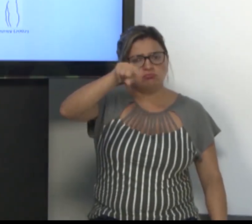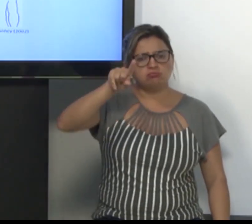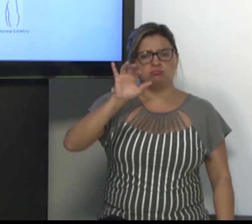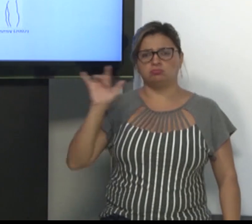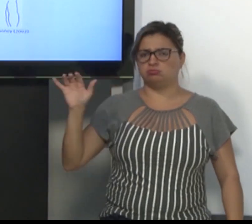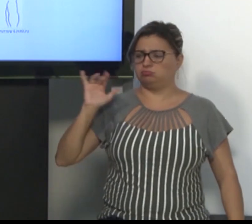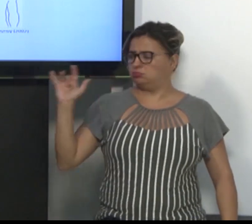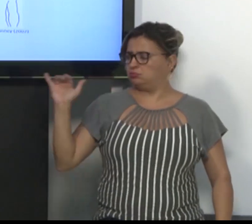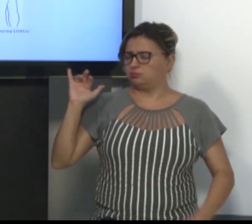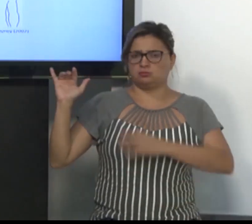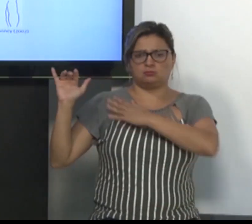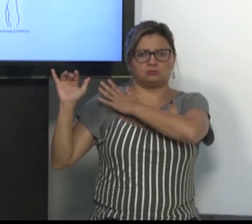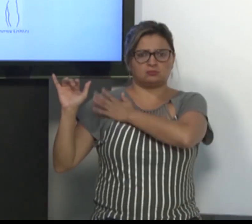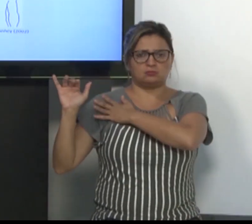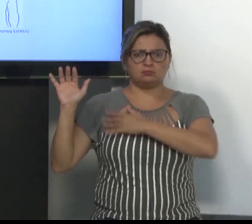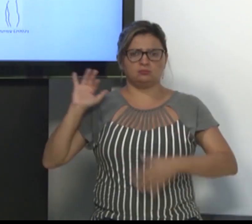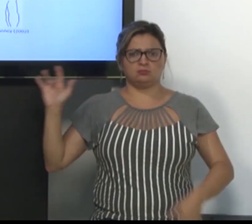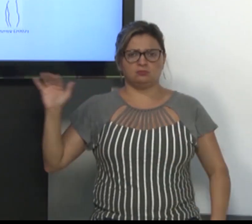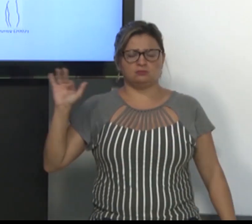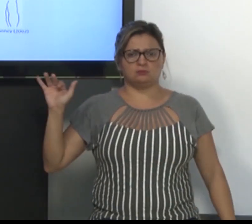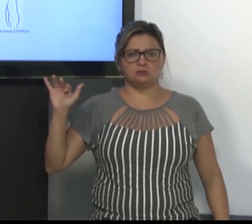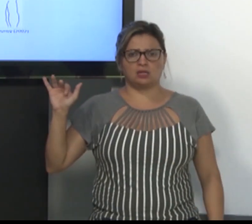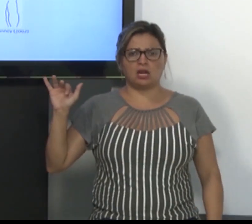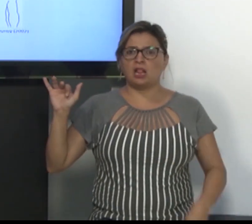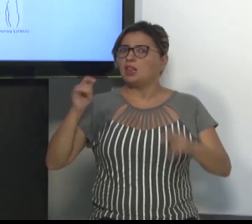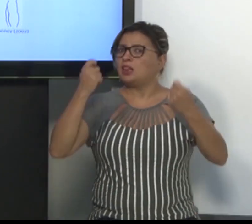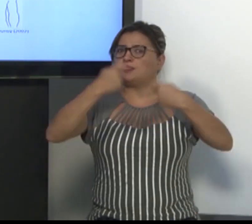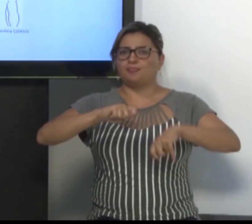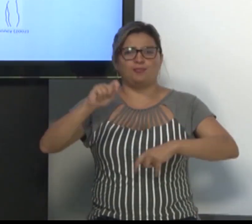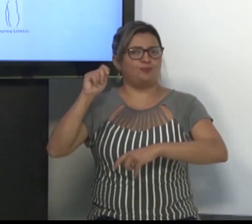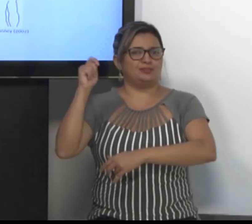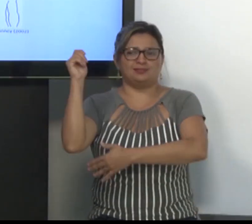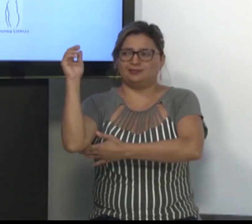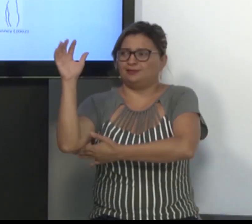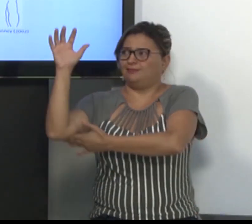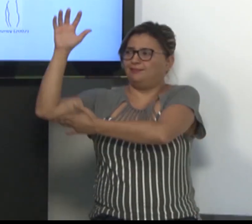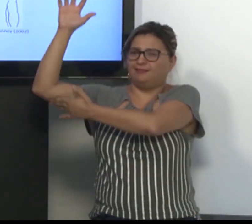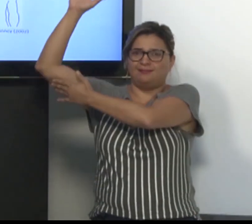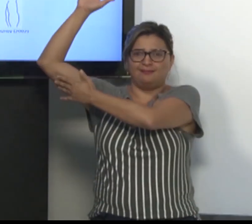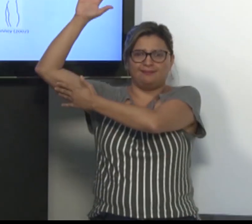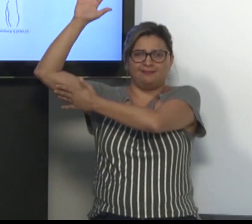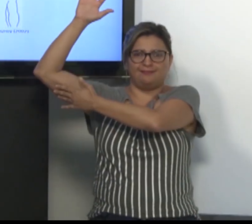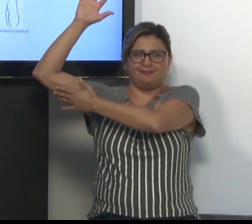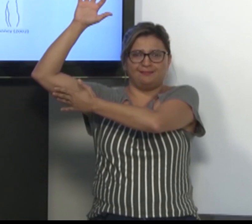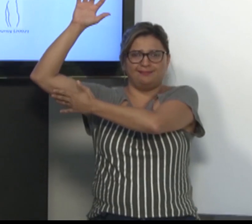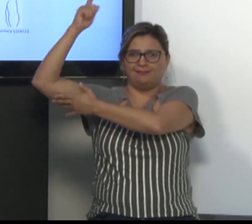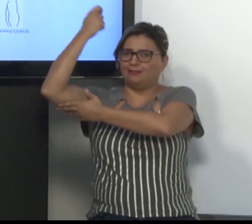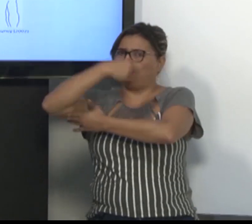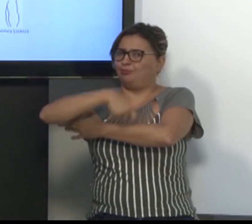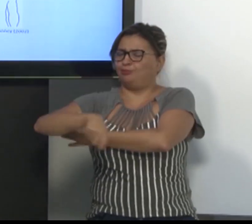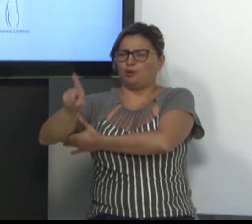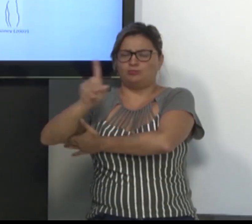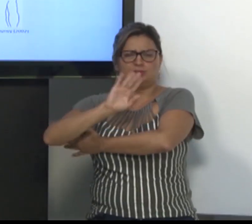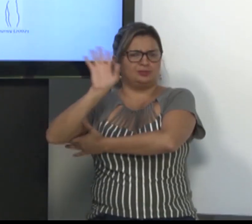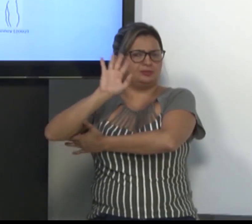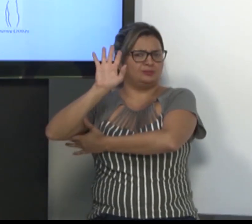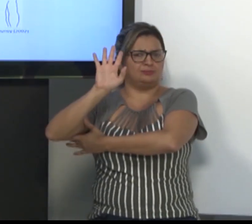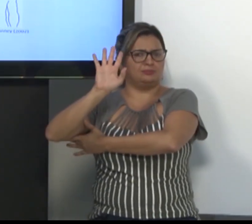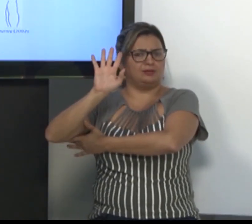rítmica de acordo com as línguas americanas. Não tem que ser tão alto, não